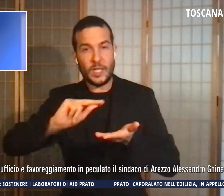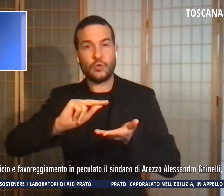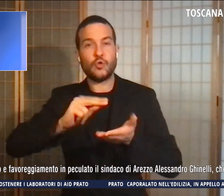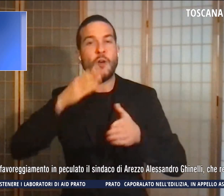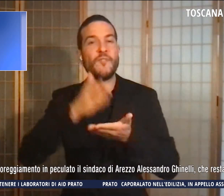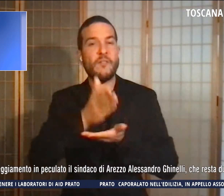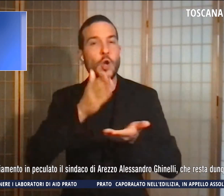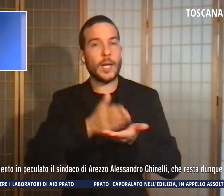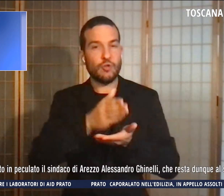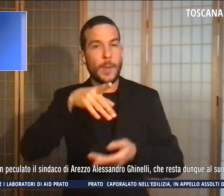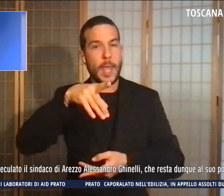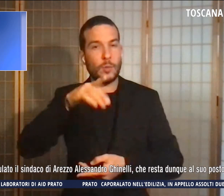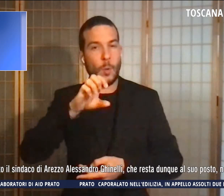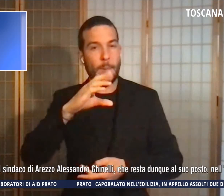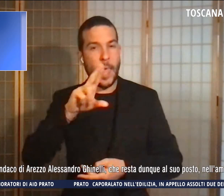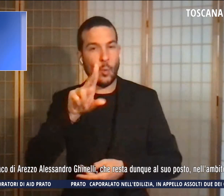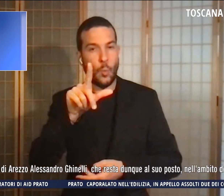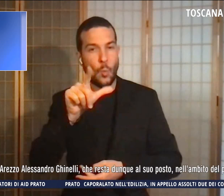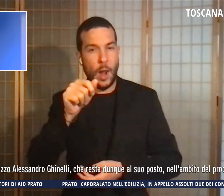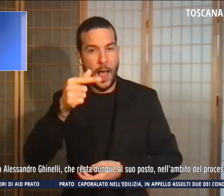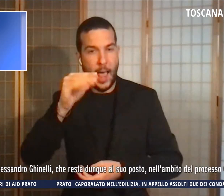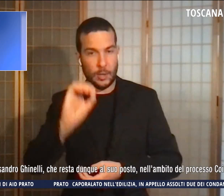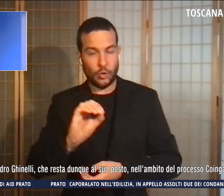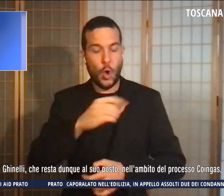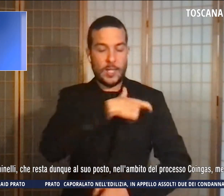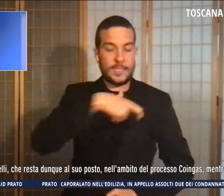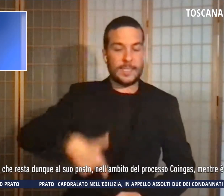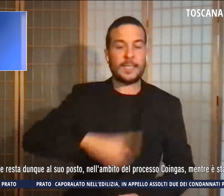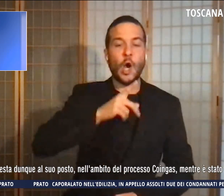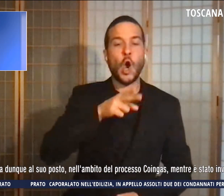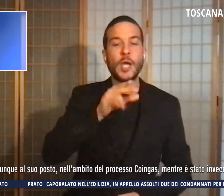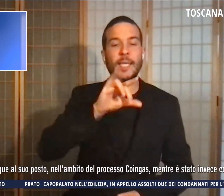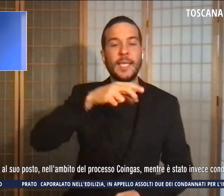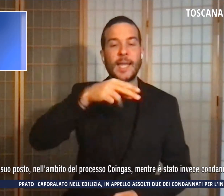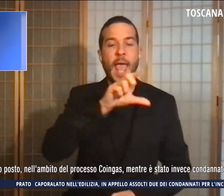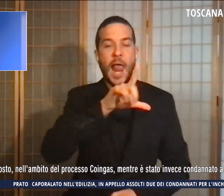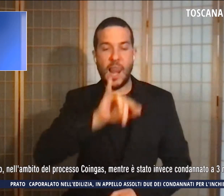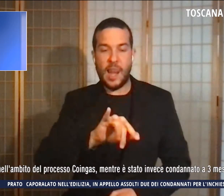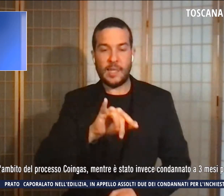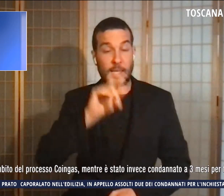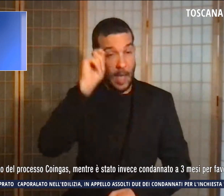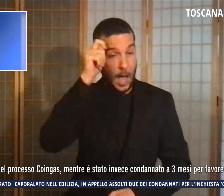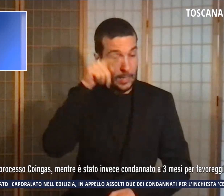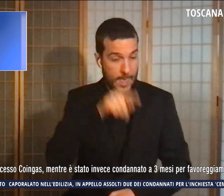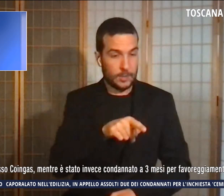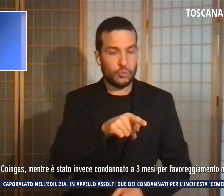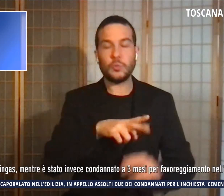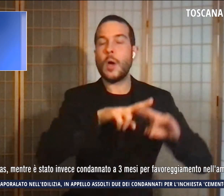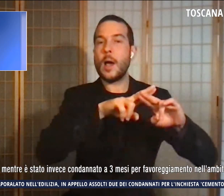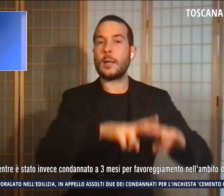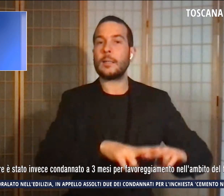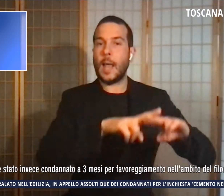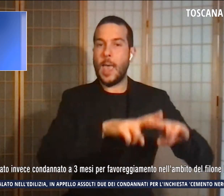sindaco di Arezzo Alessandro Ghinelli che resta dunque al suo posto nell'ambito del processo